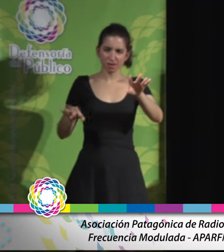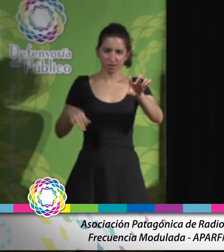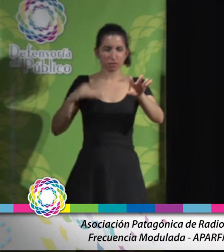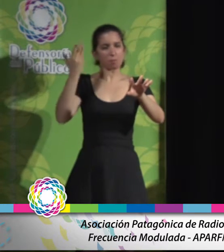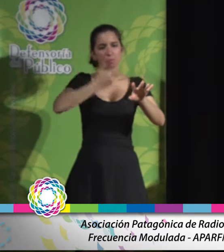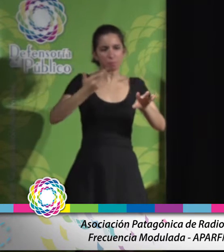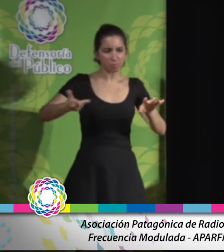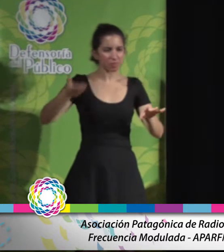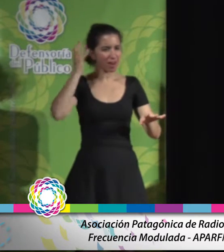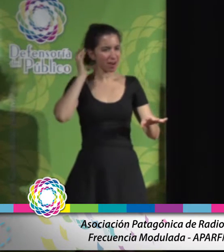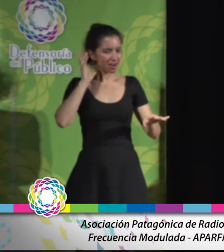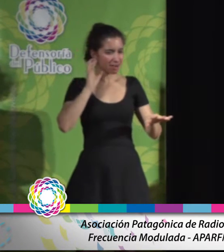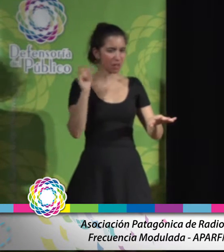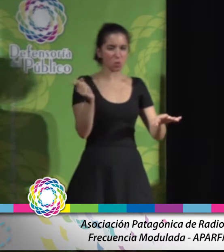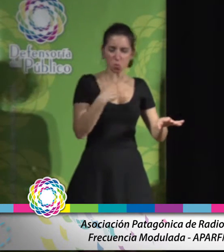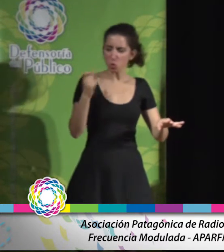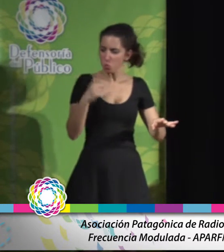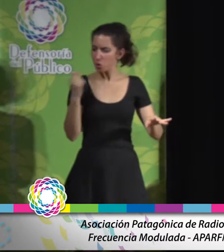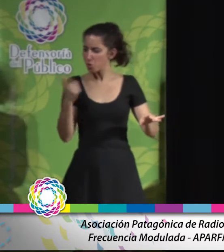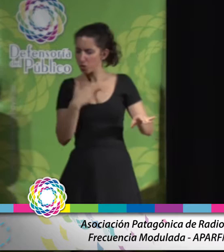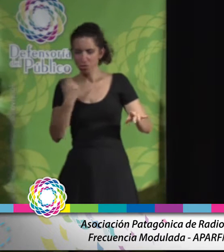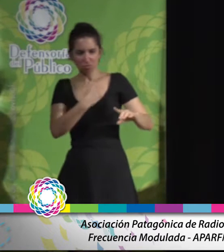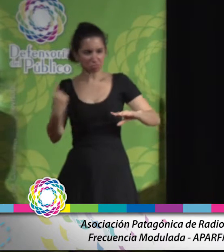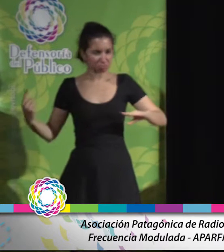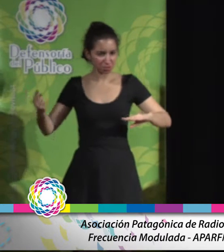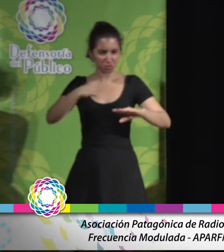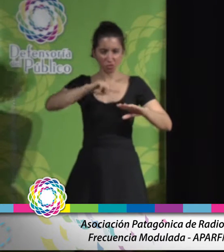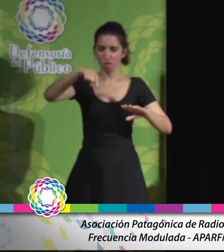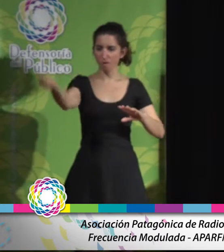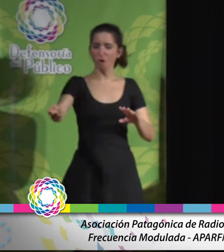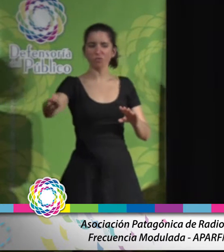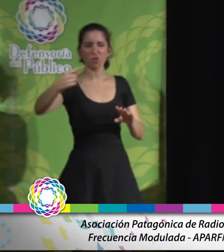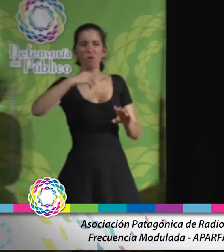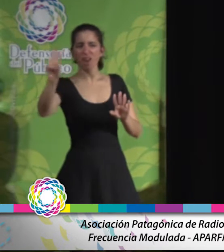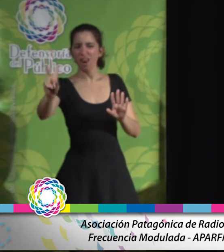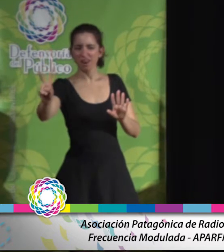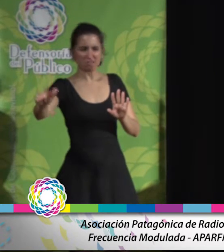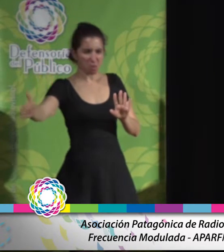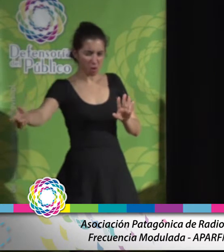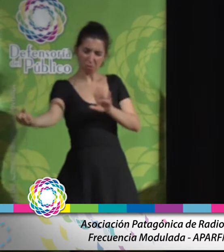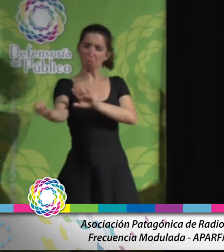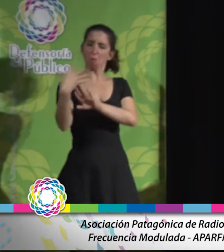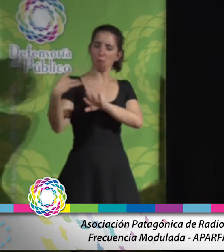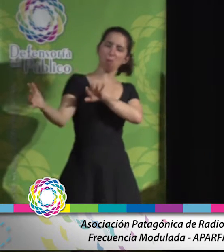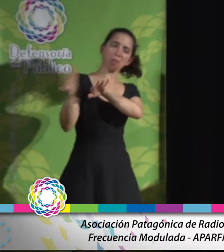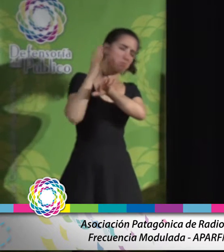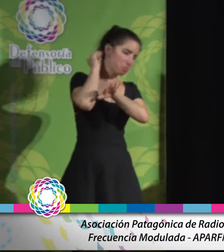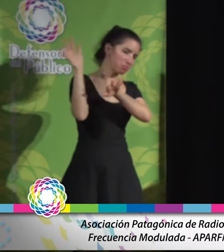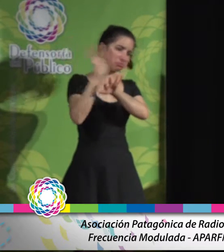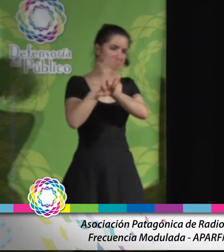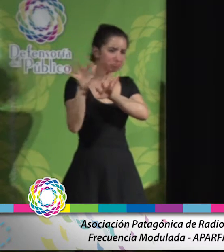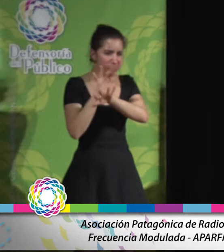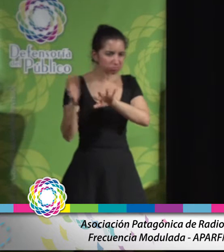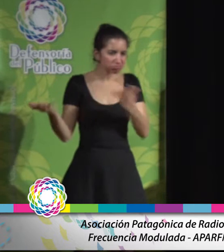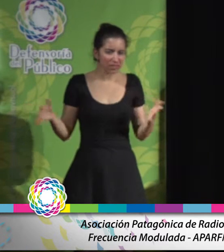licenciatarios autorizados y reconocidos son interferidos por emisoras irregulares y sin autorización. Ante esta